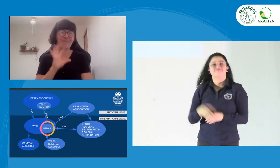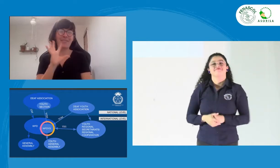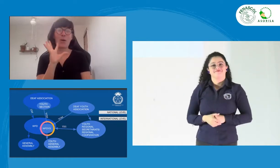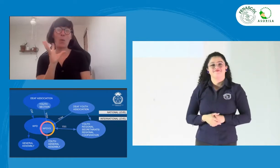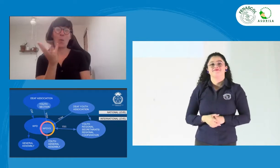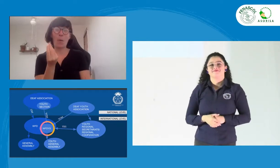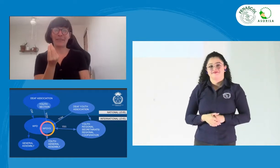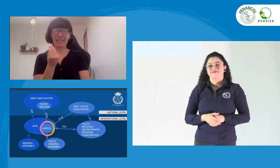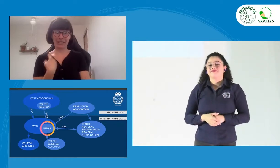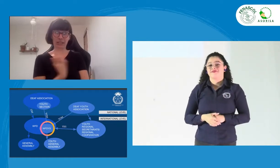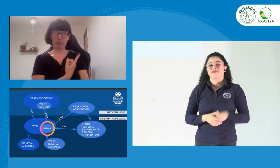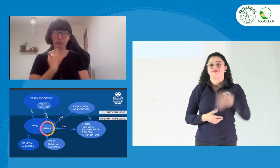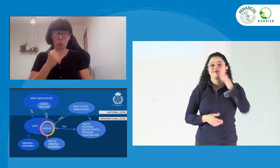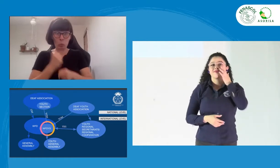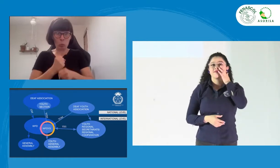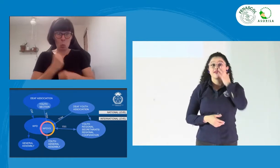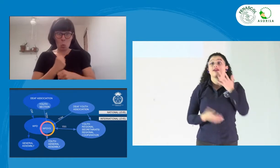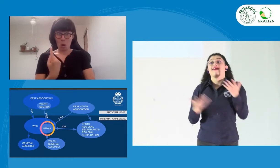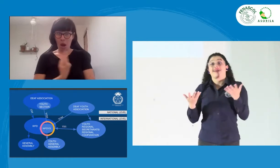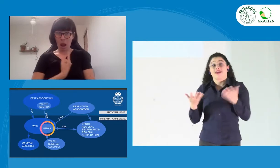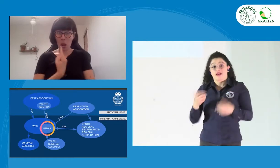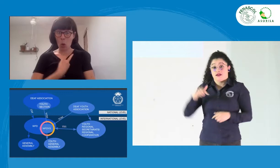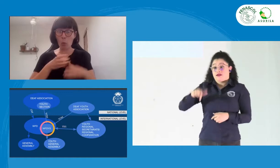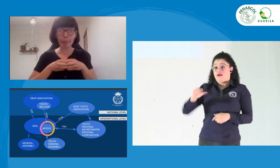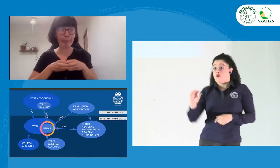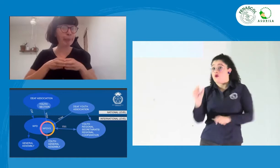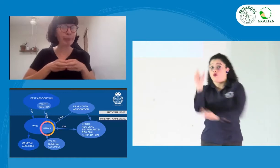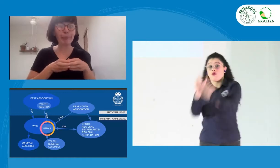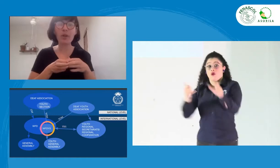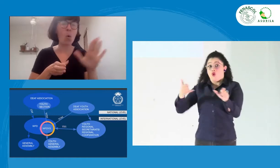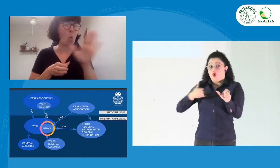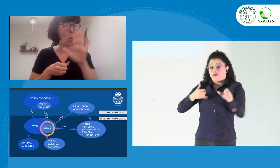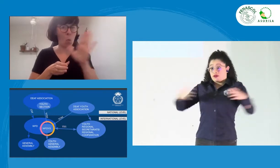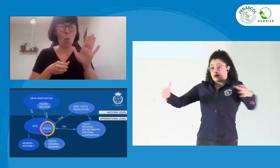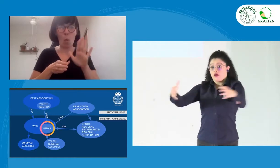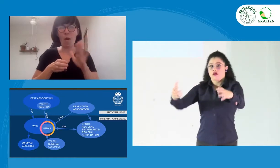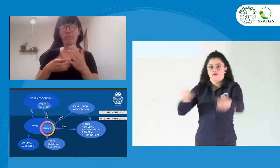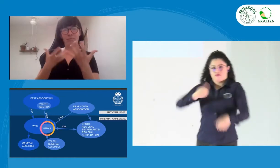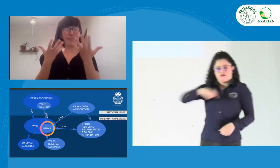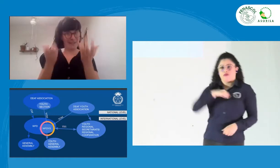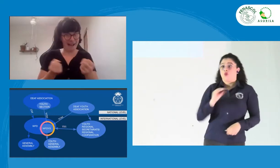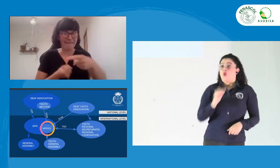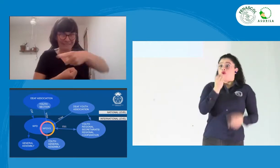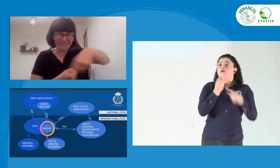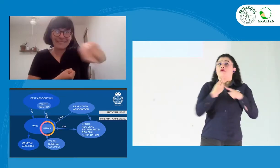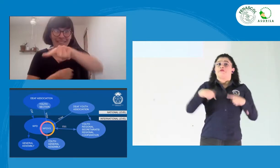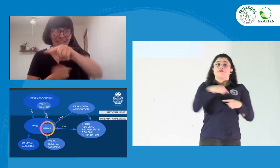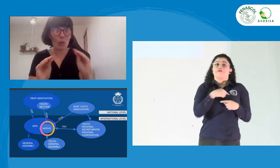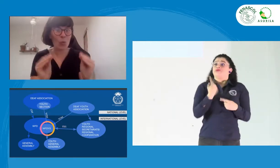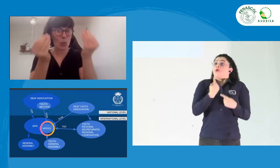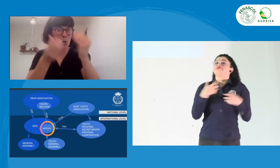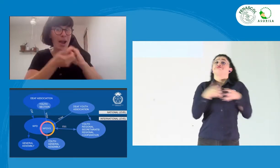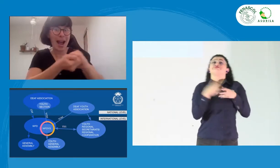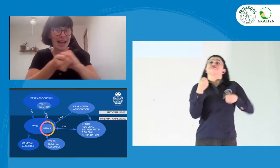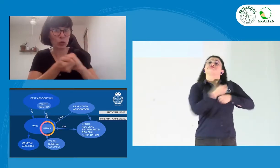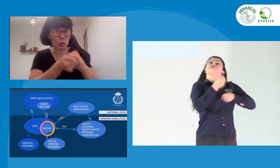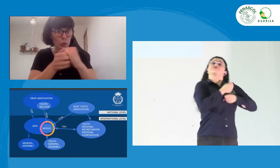cuerpos es que se construye la sección de jóvenes de la WFD. Y, obviamente, pues, no vamos por nuestra propia